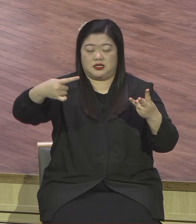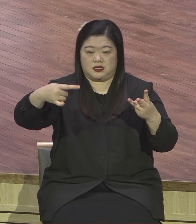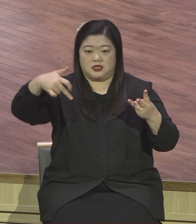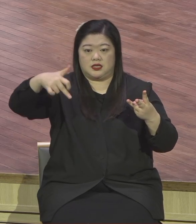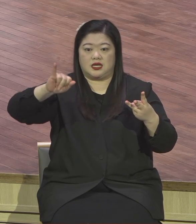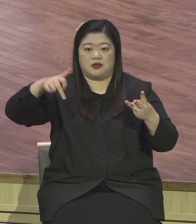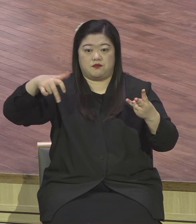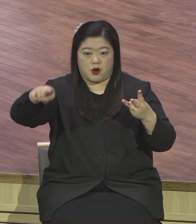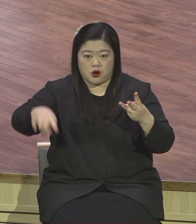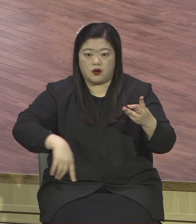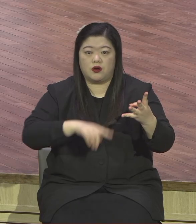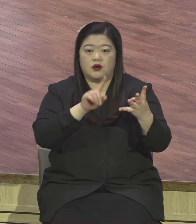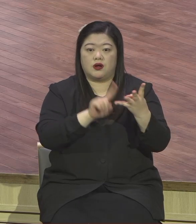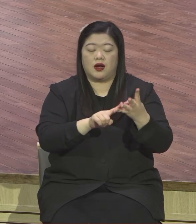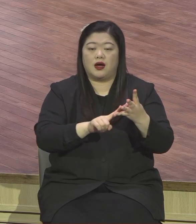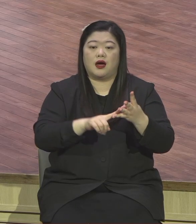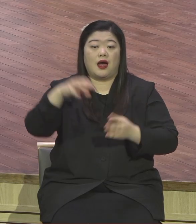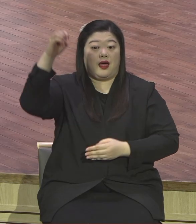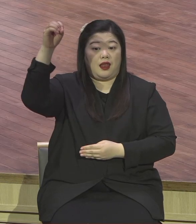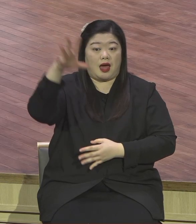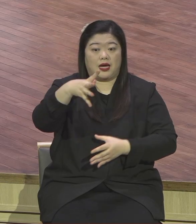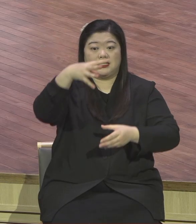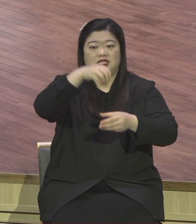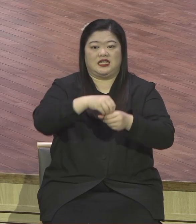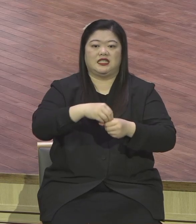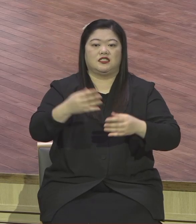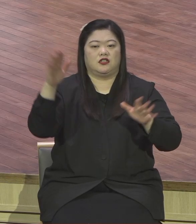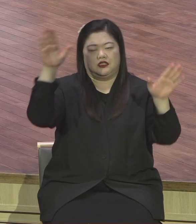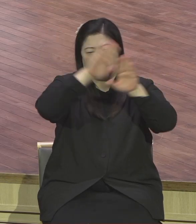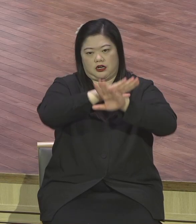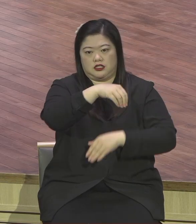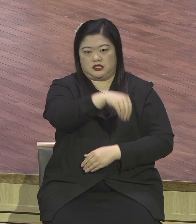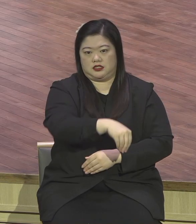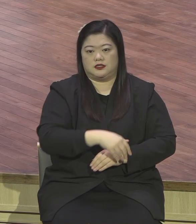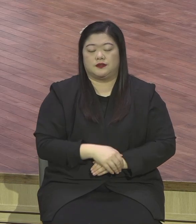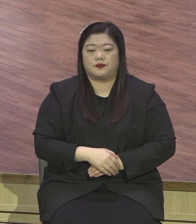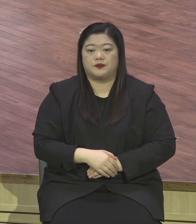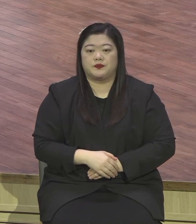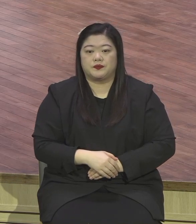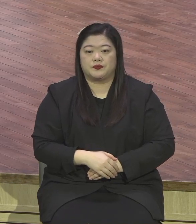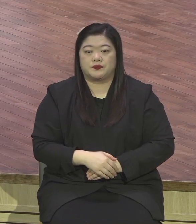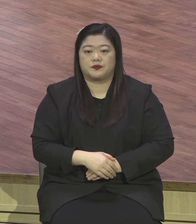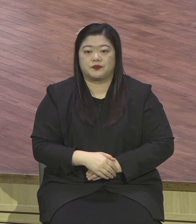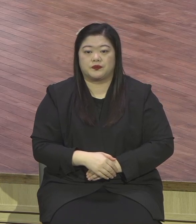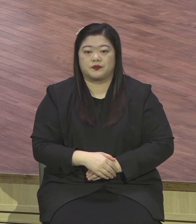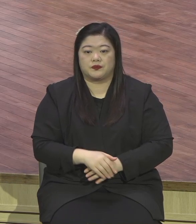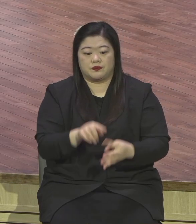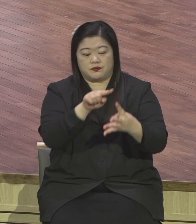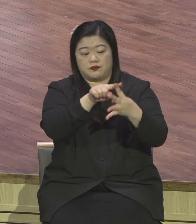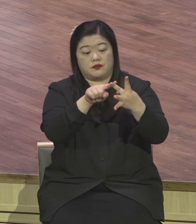빛이 되시는 분 라이트 인 더 다크니스 바로 하나님이시다.